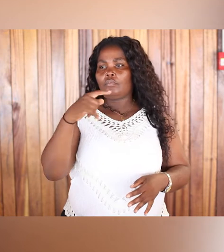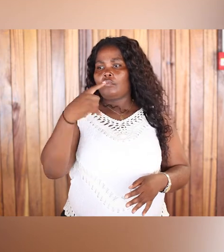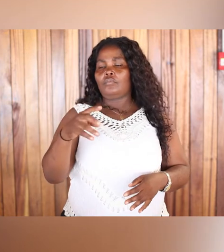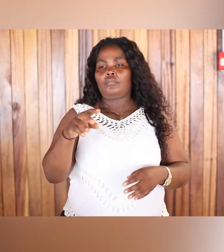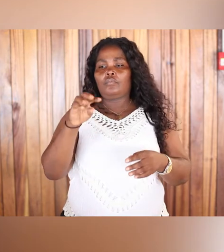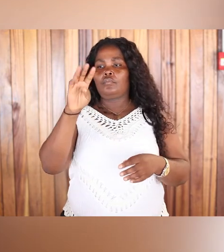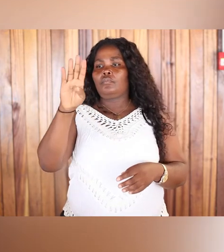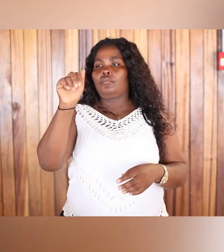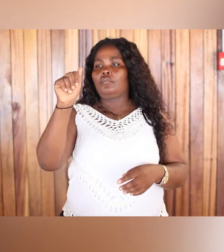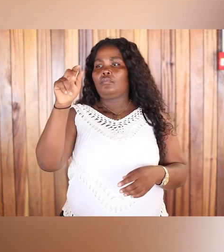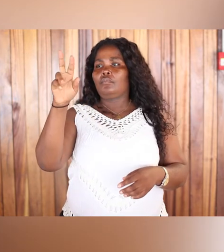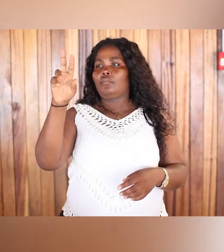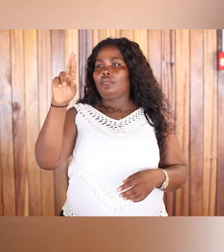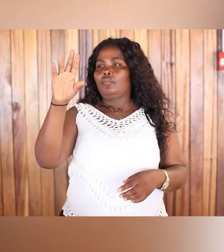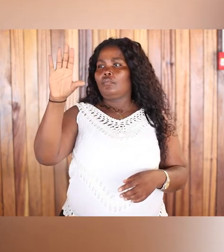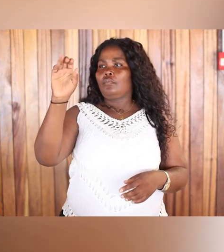en el siguiente año.